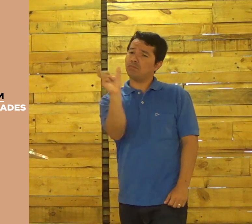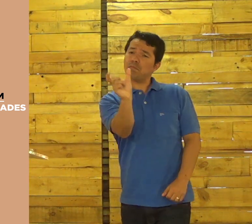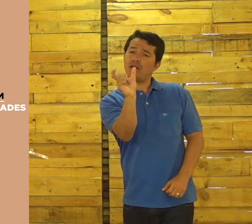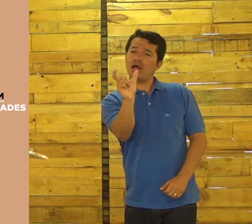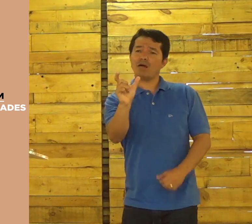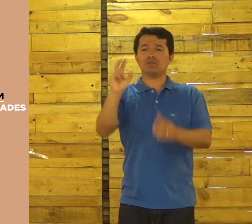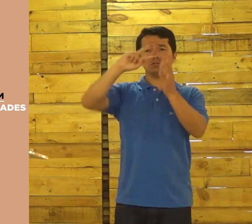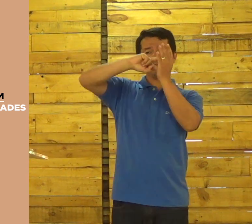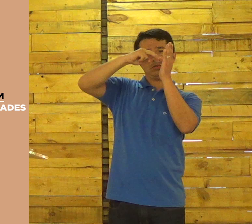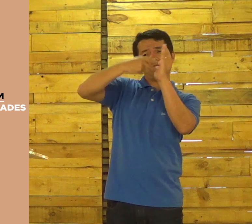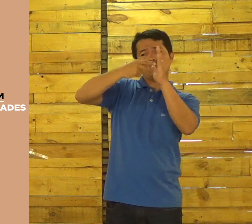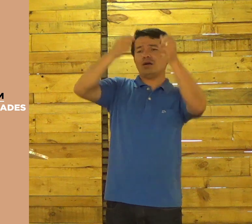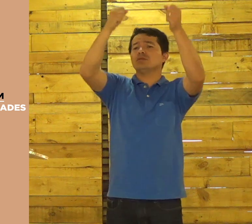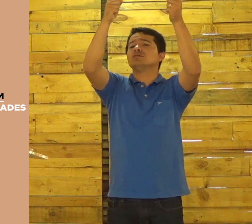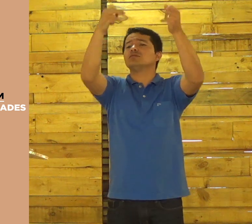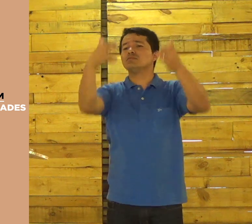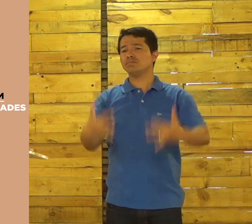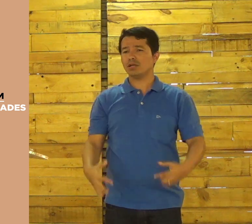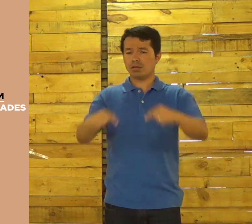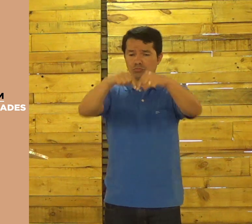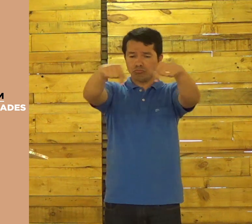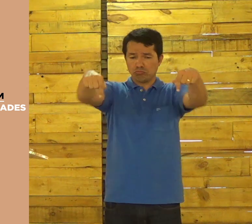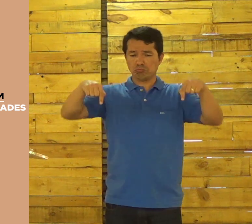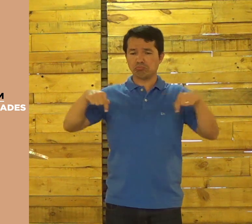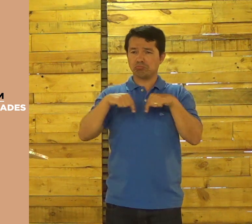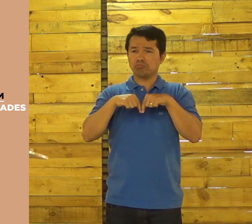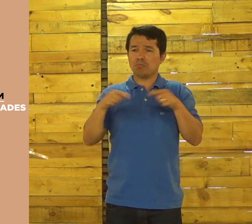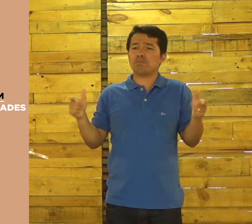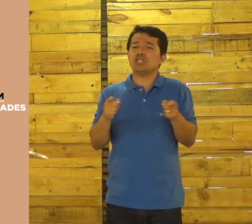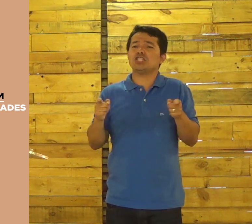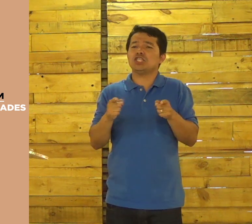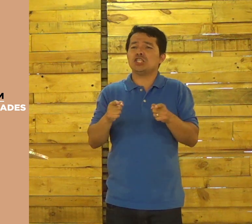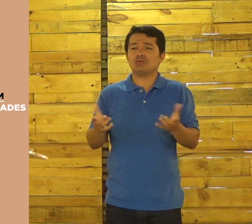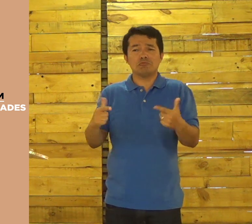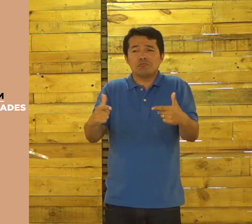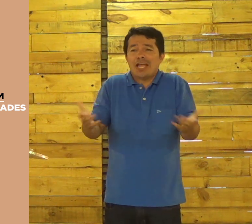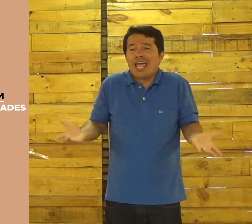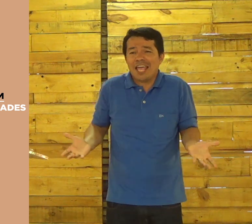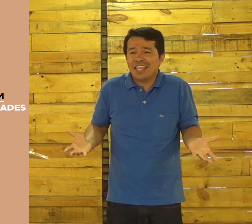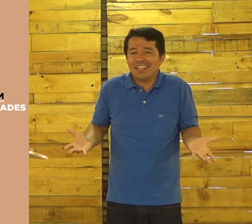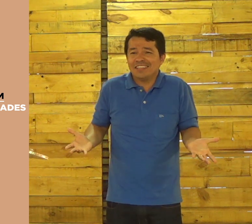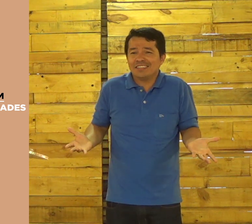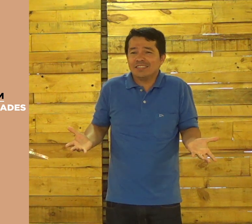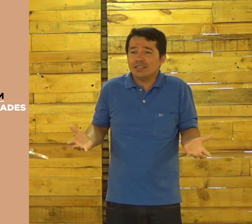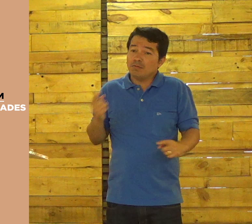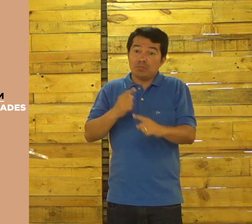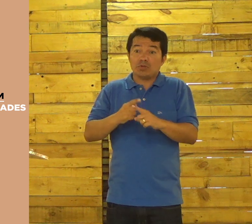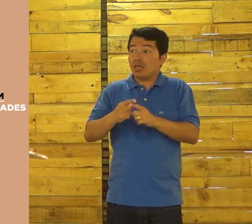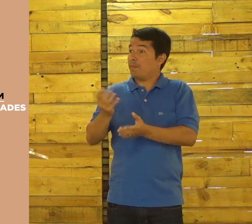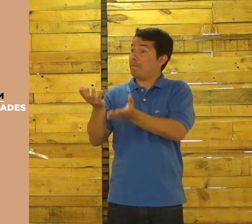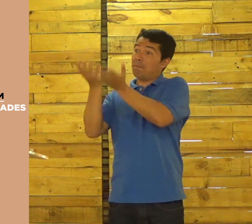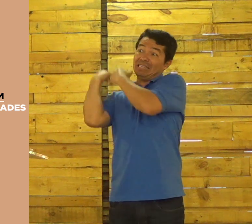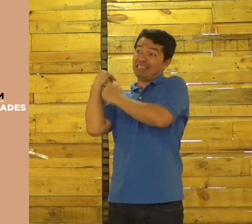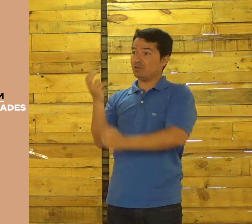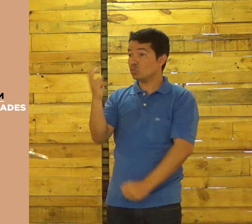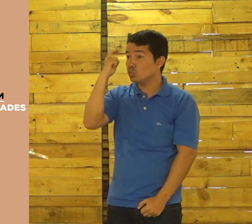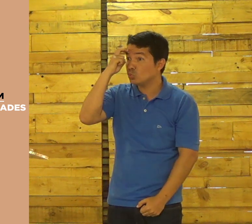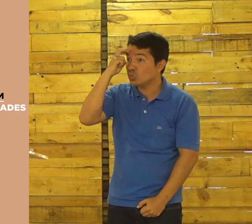dizer? Porque lá não havia uma palavra que traduzisse isso. Uma palavra que chamasse, uma palavra